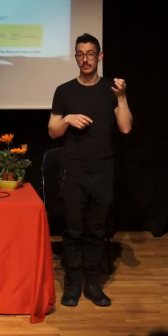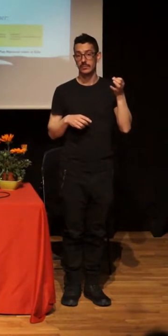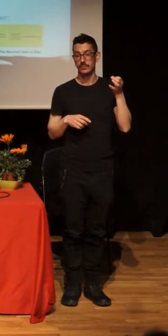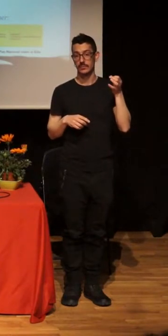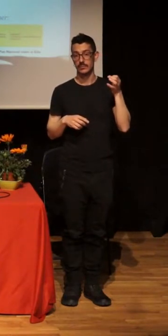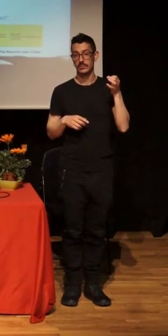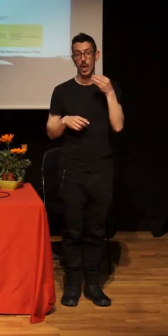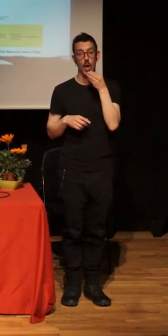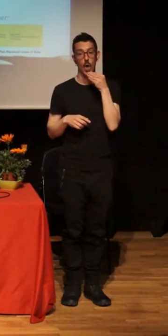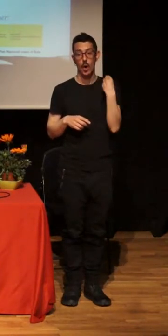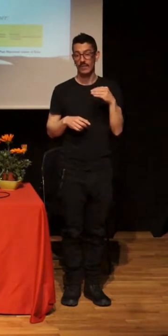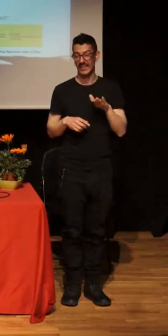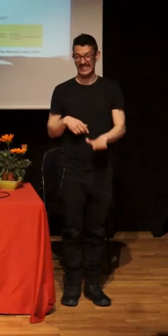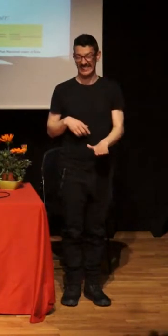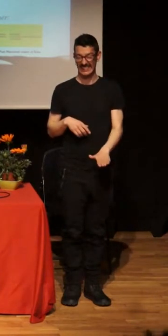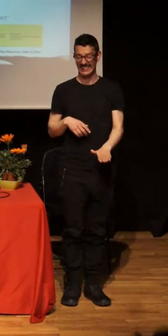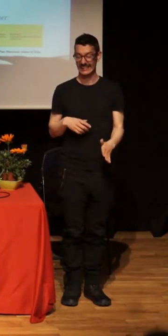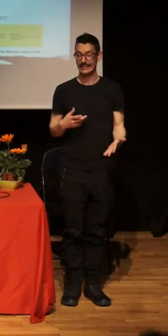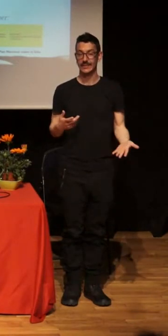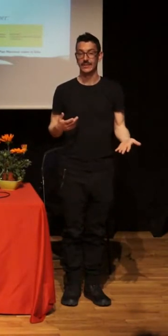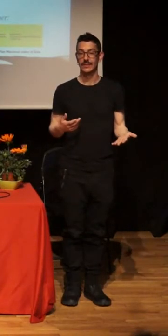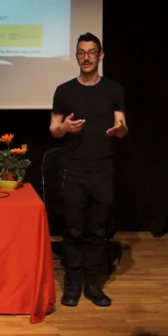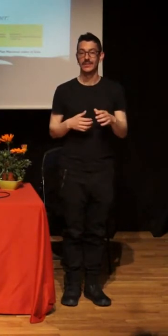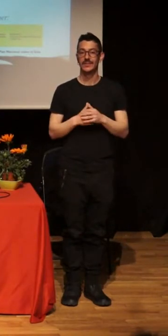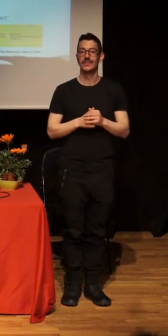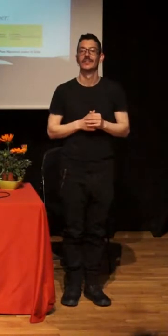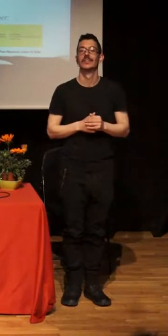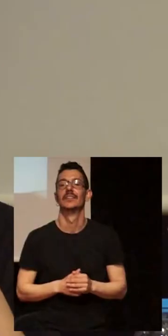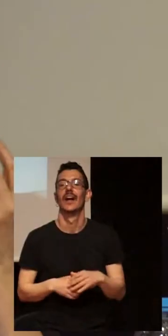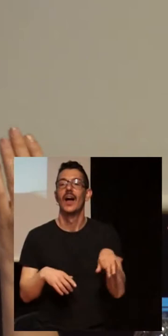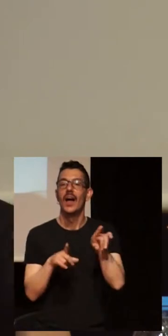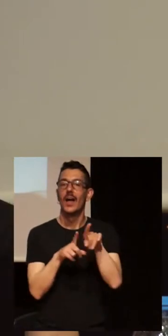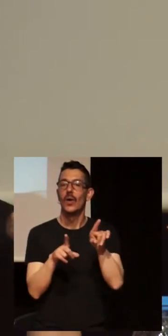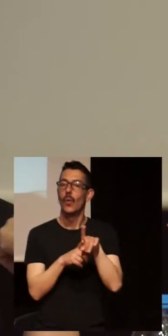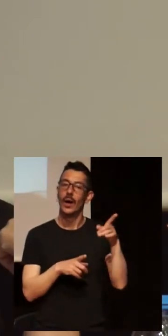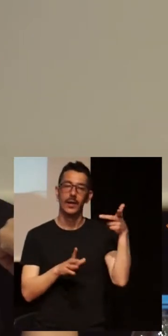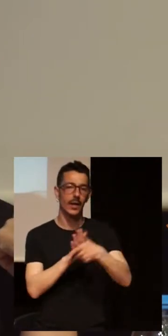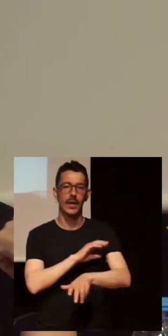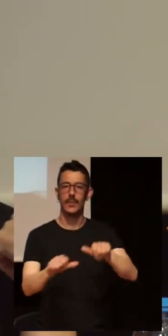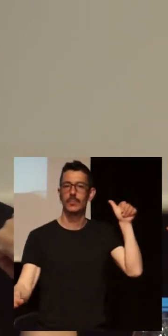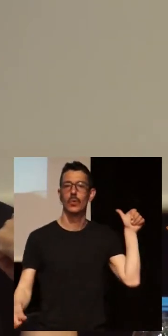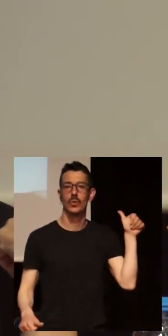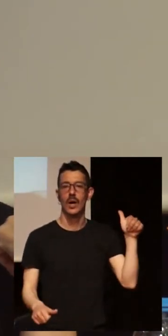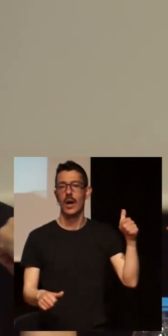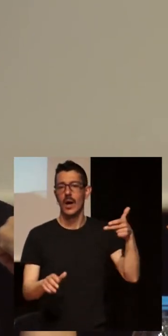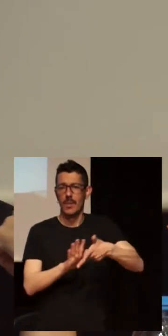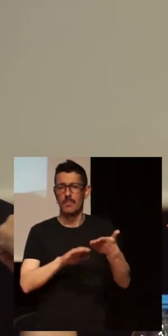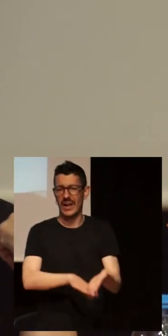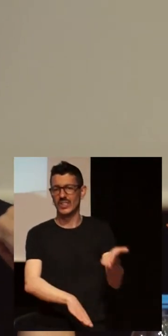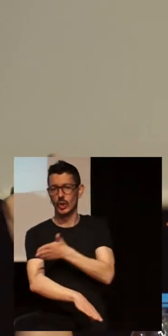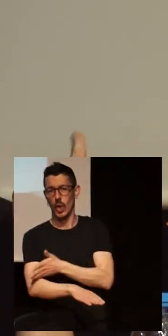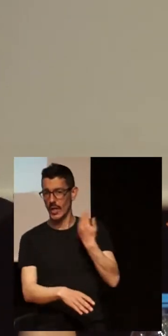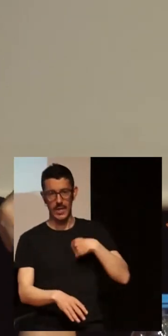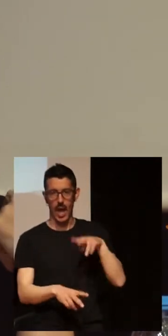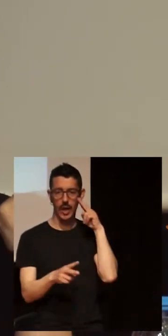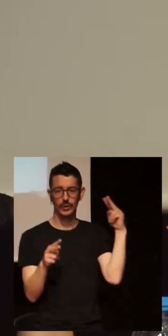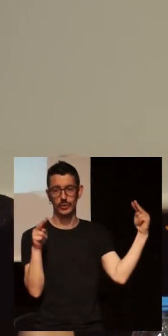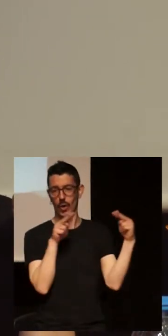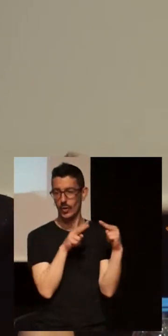young, or to say that since the Prehistoceno, that when we make this one, I